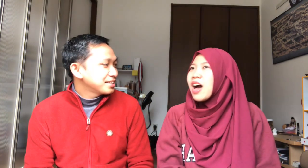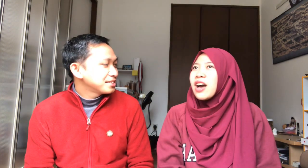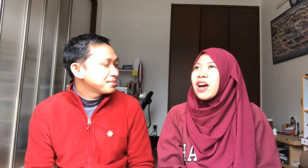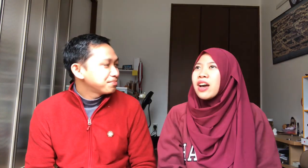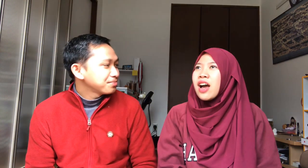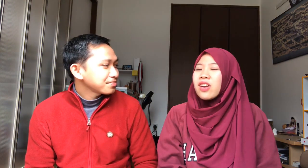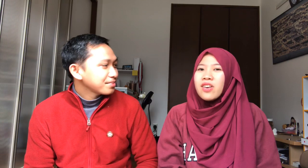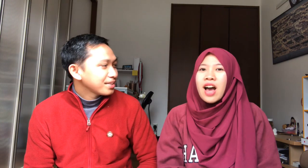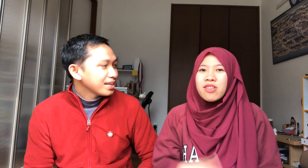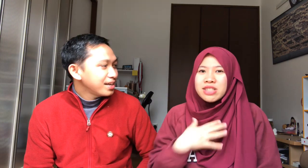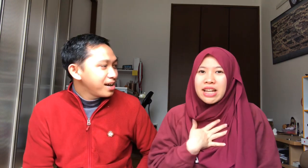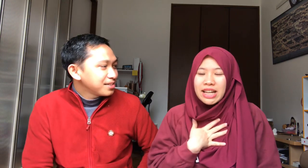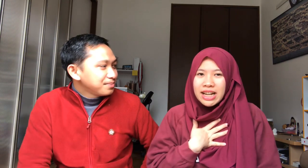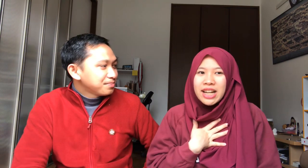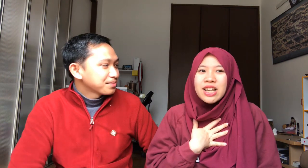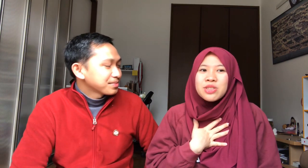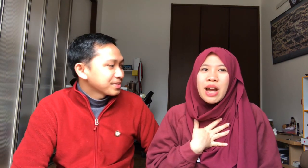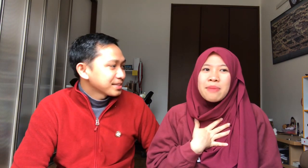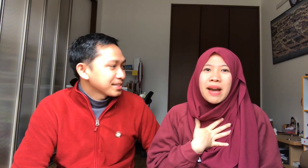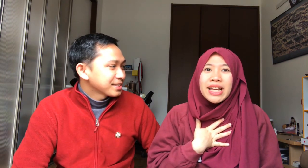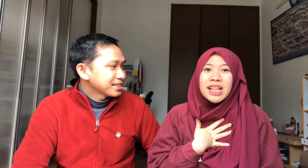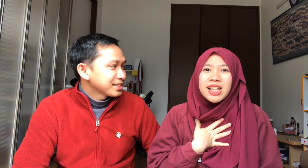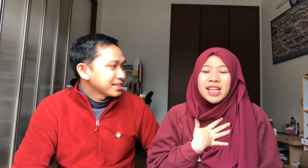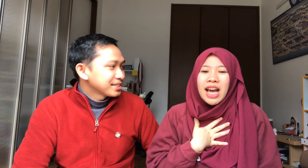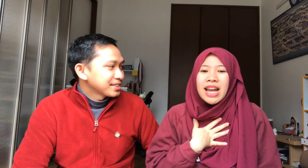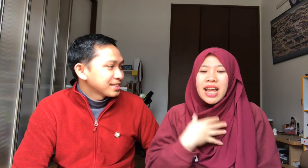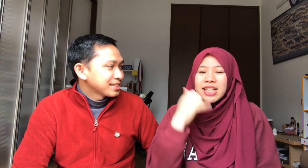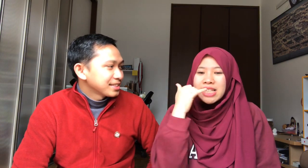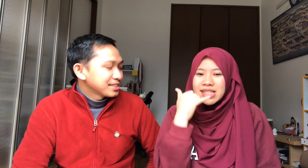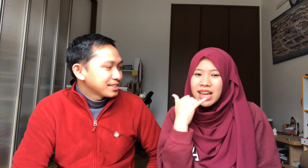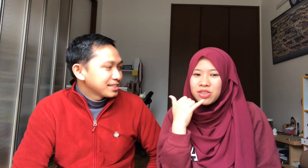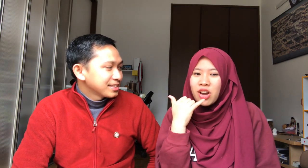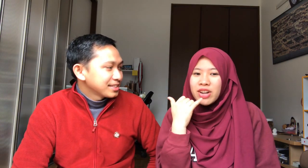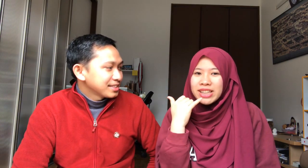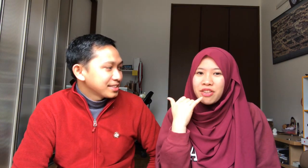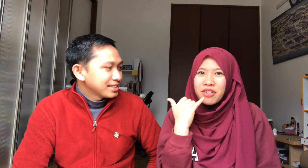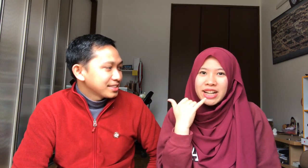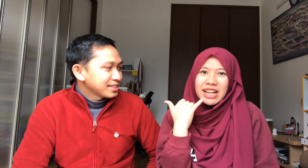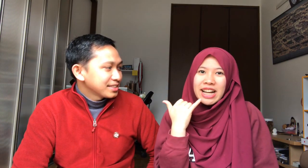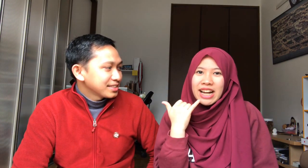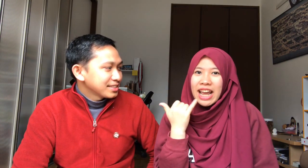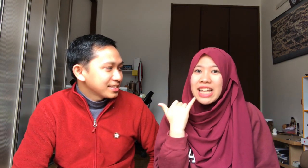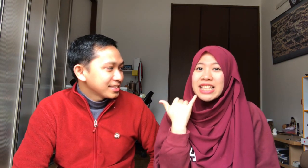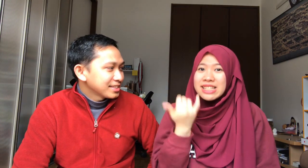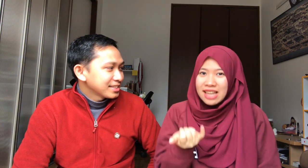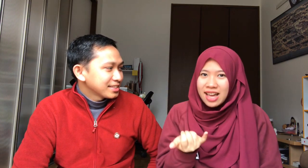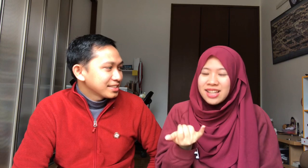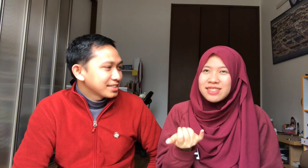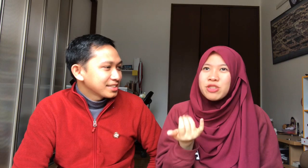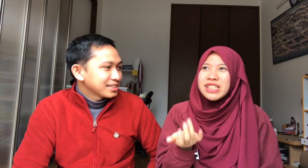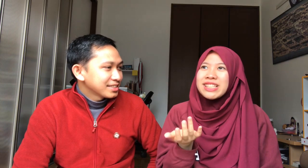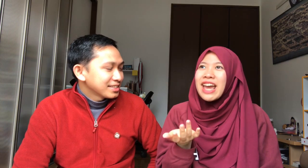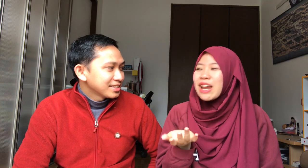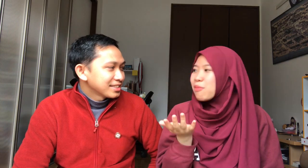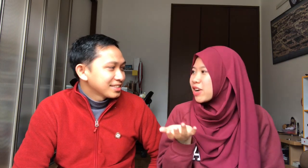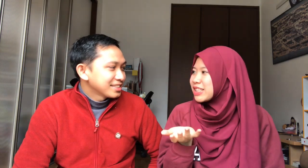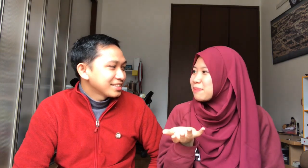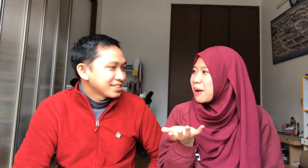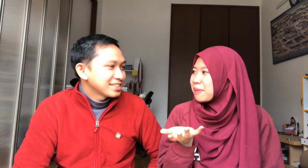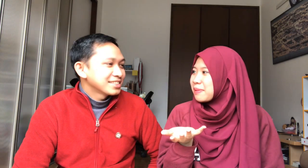Aku sendiri Suka dipanggil Karena Disa itu Kalau ditelepon Kedengerannya kayak Risa Which is kayak Nama orang Jepang